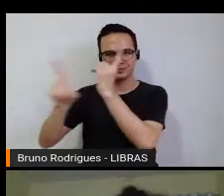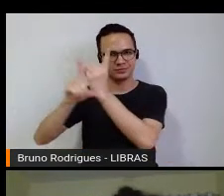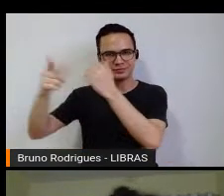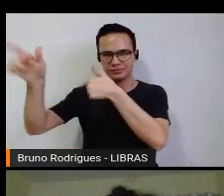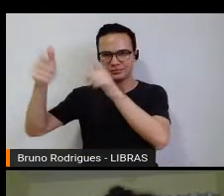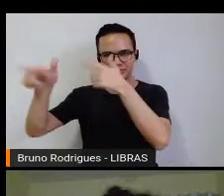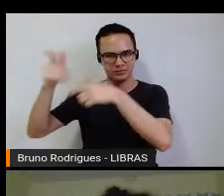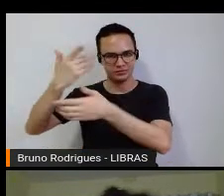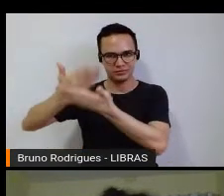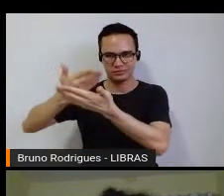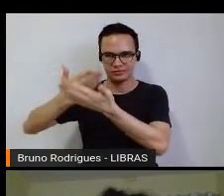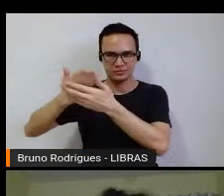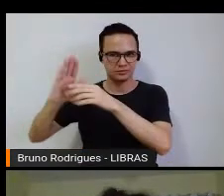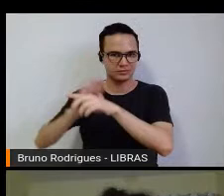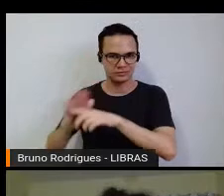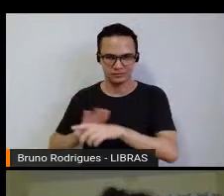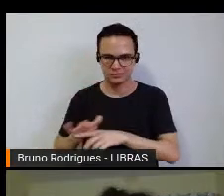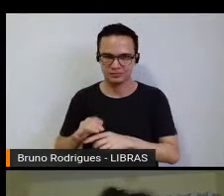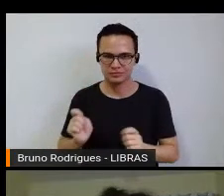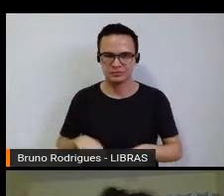outros estudos, outras pesquisas,